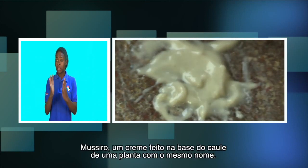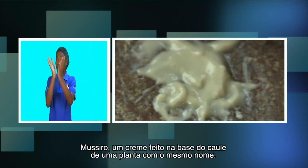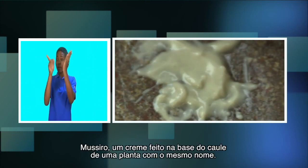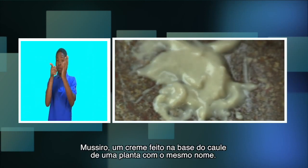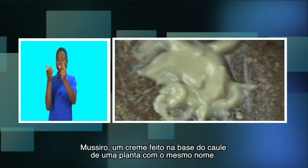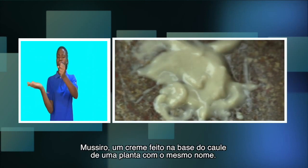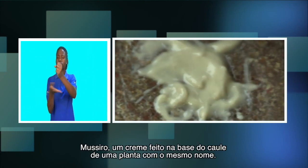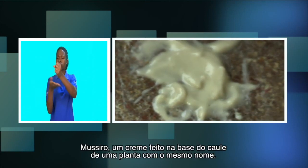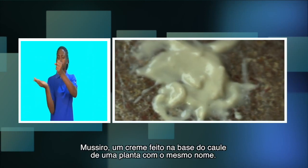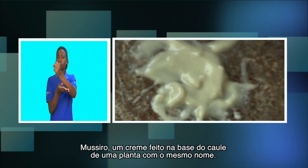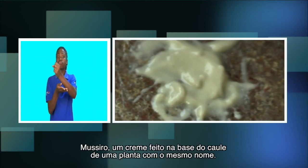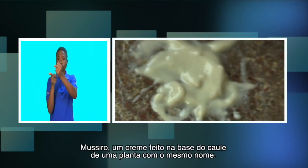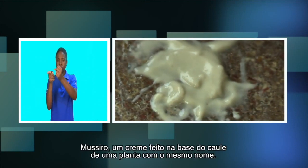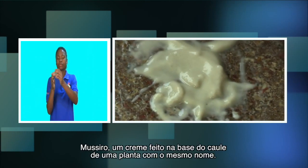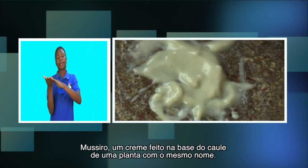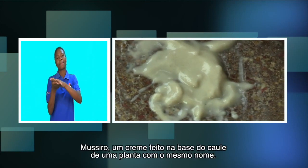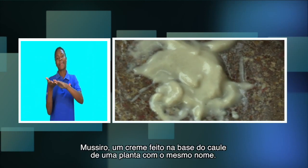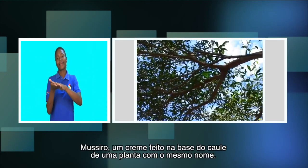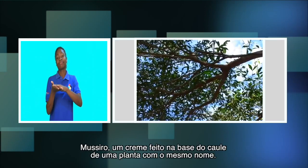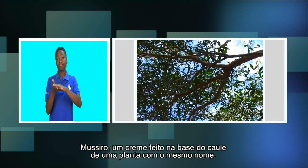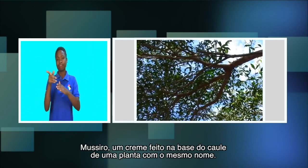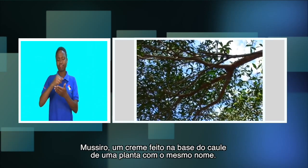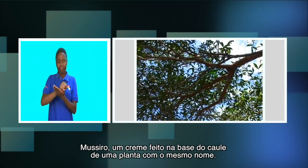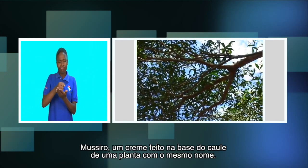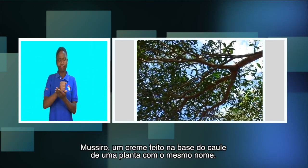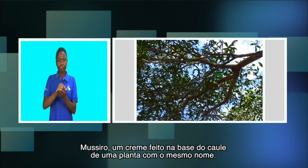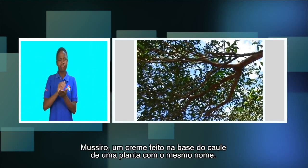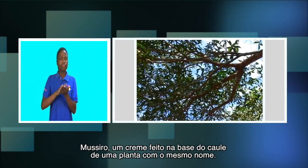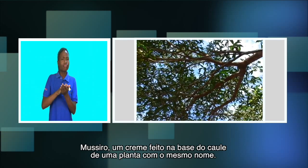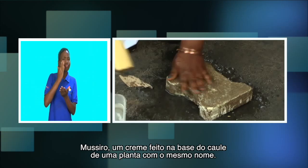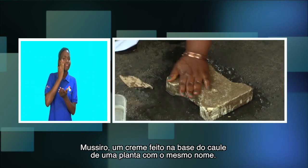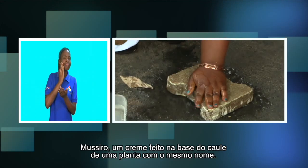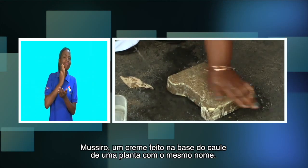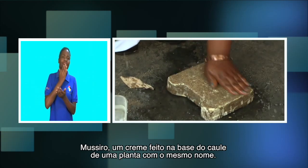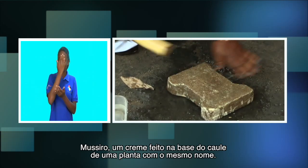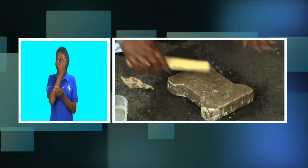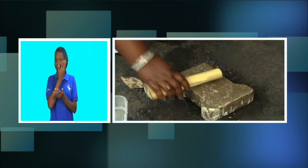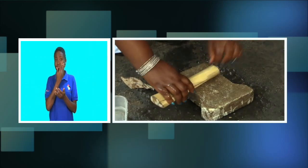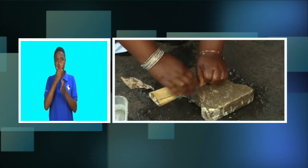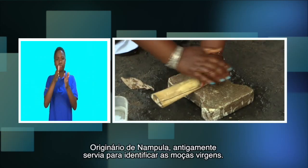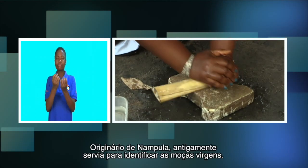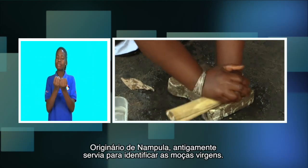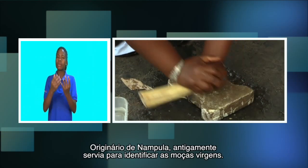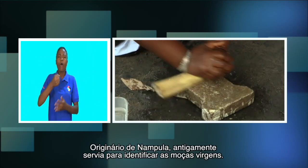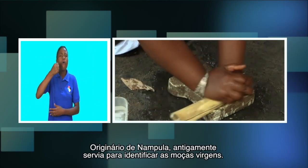Muciro, um creme feito na base de caule de uma planta com o mesmo nome.